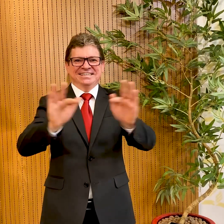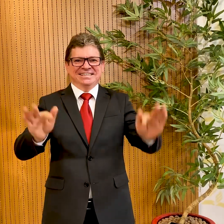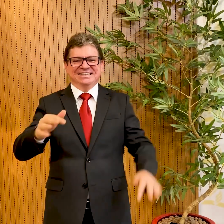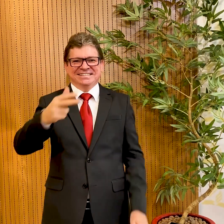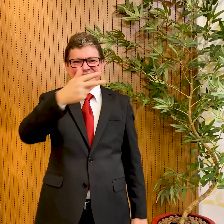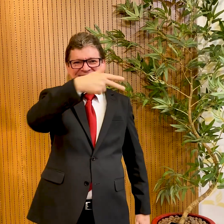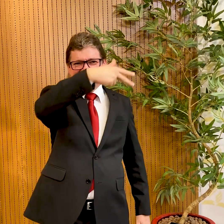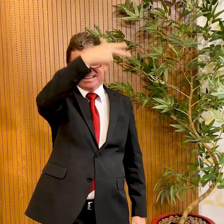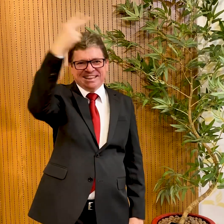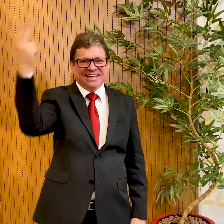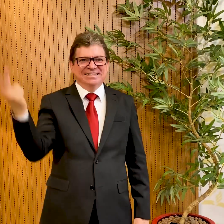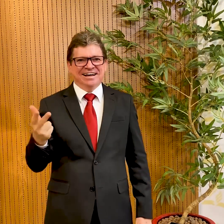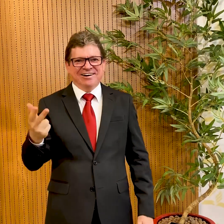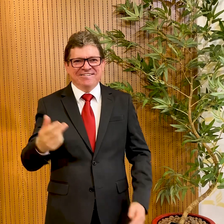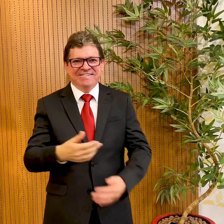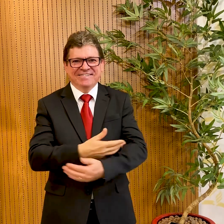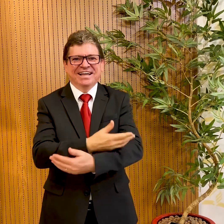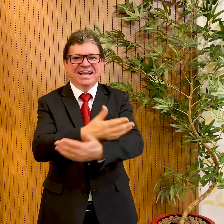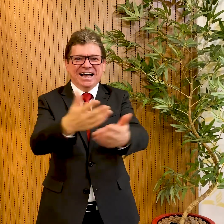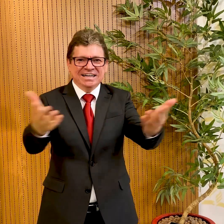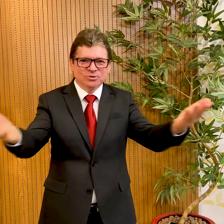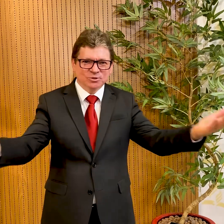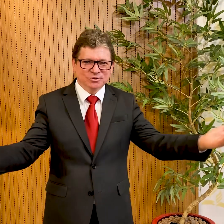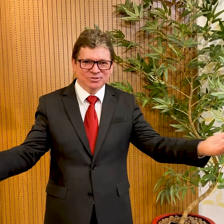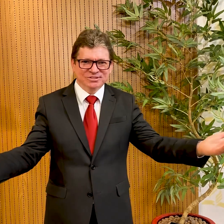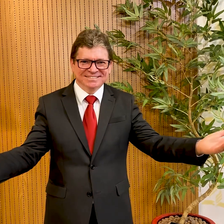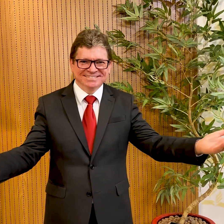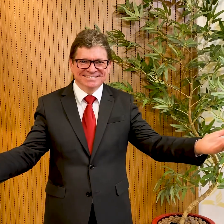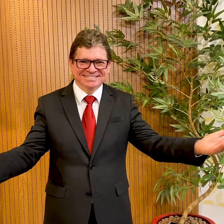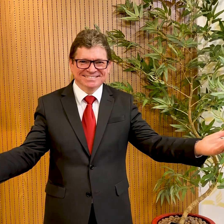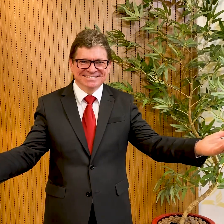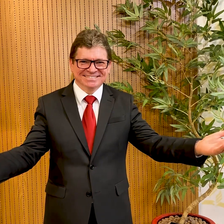Feliz Natal a todos.